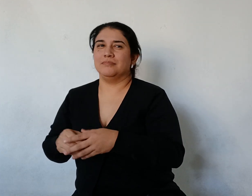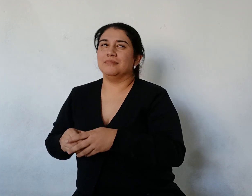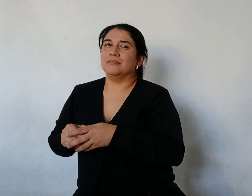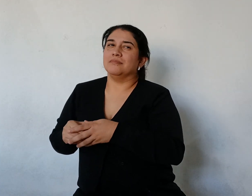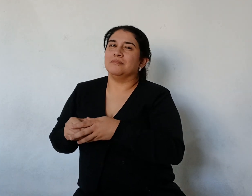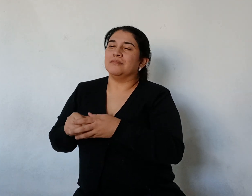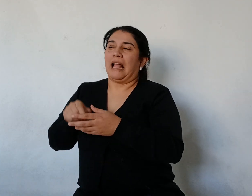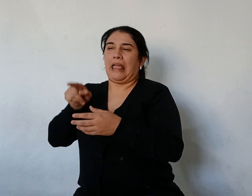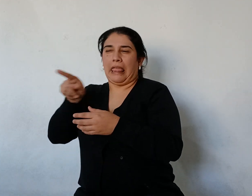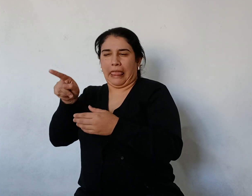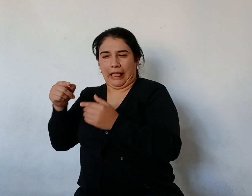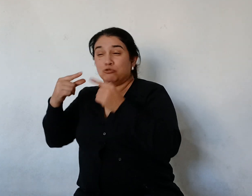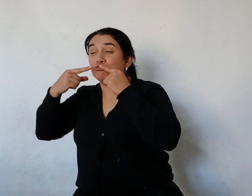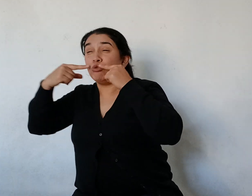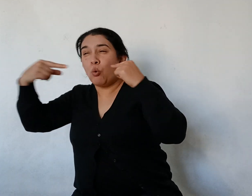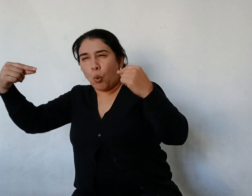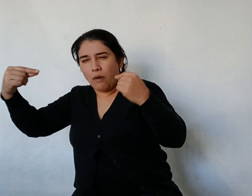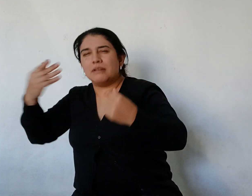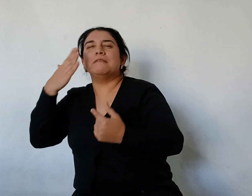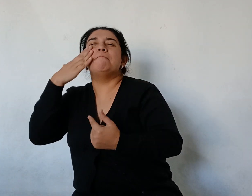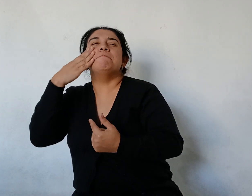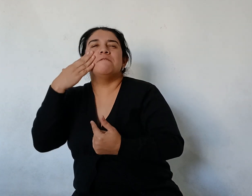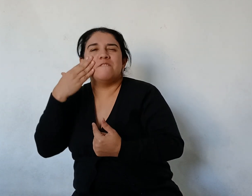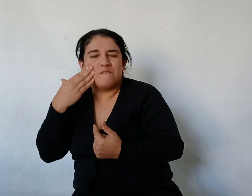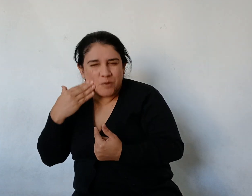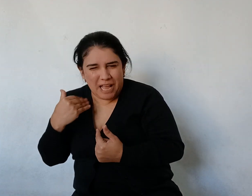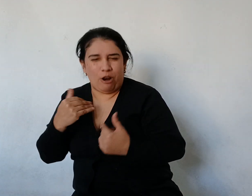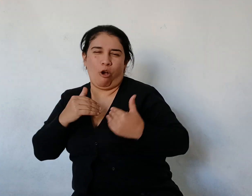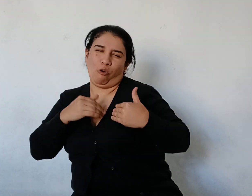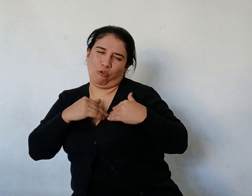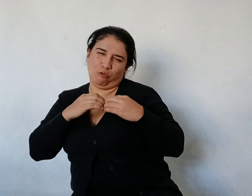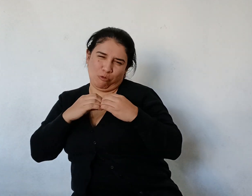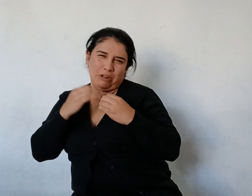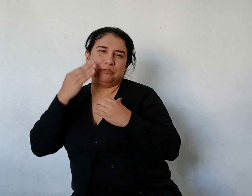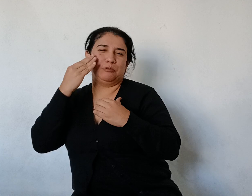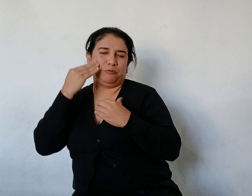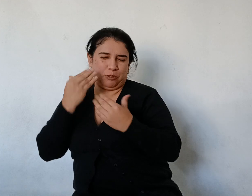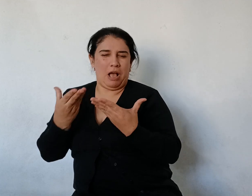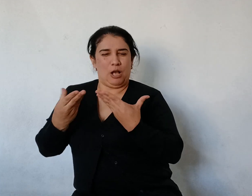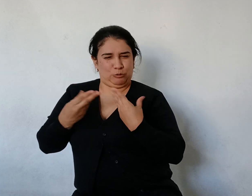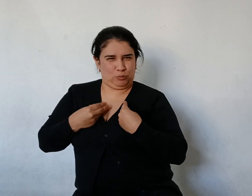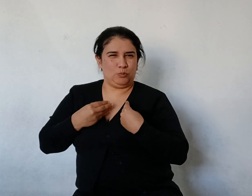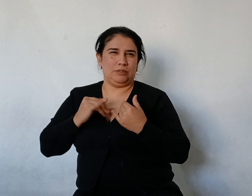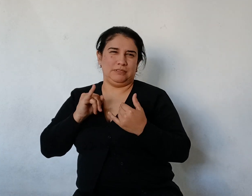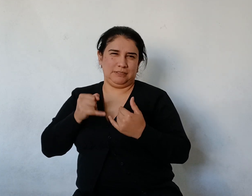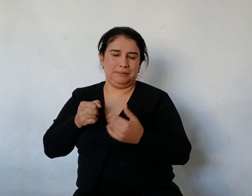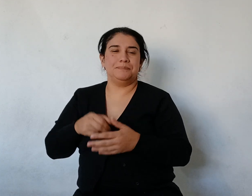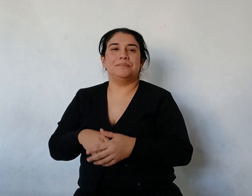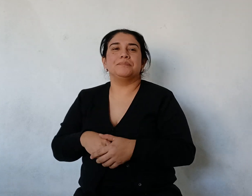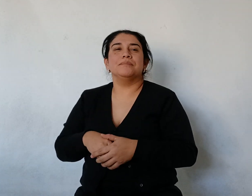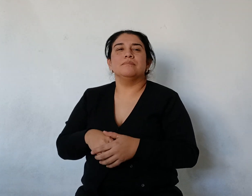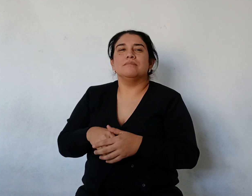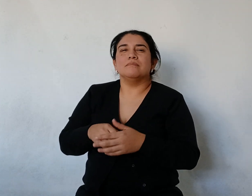querrá que muramos todos El hecho es que antes Muchos años antes